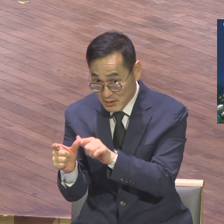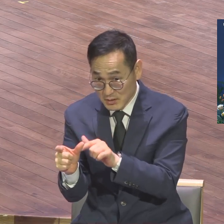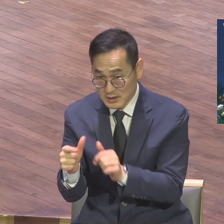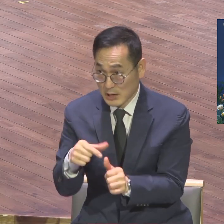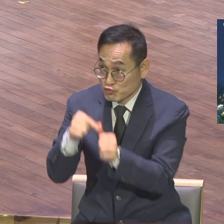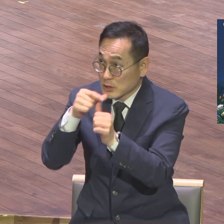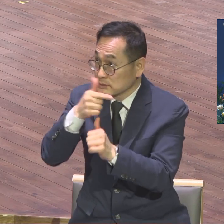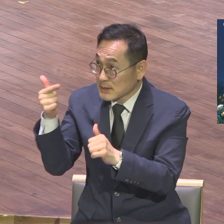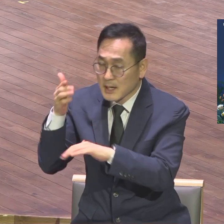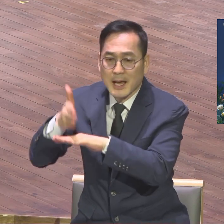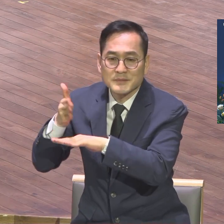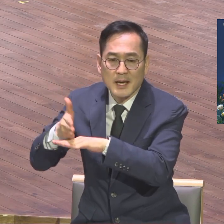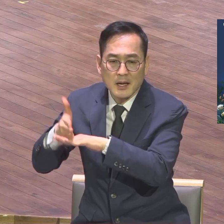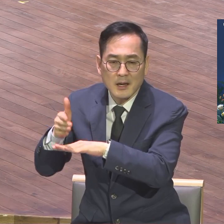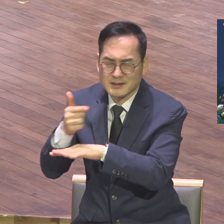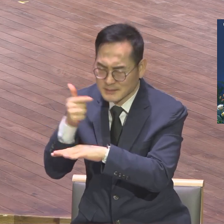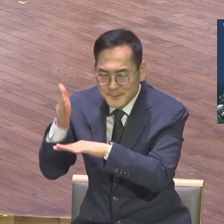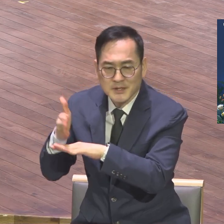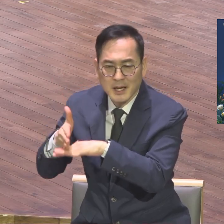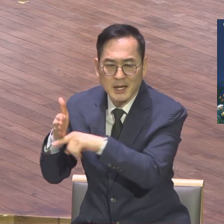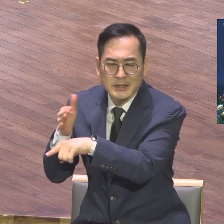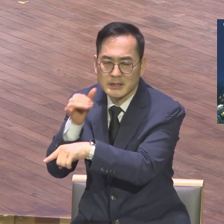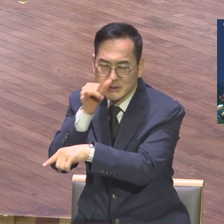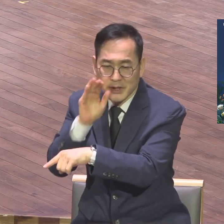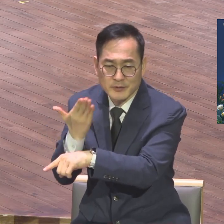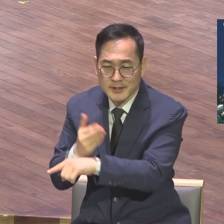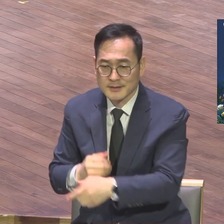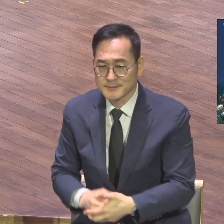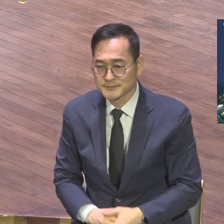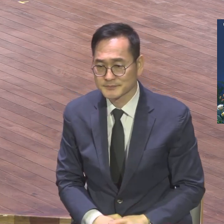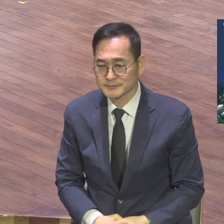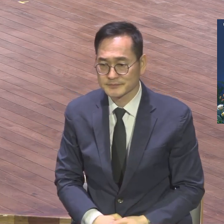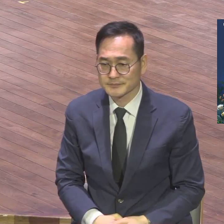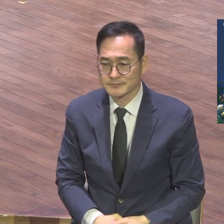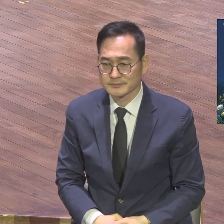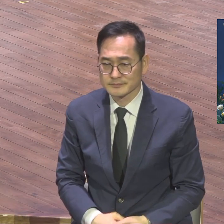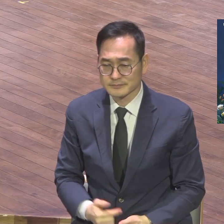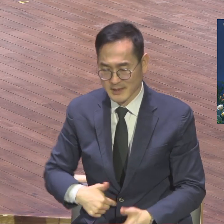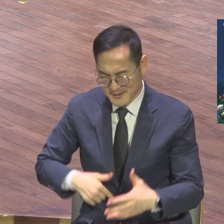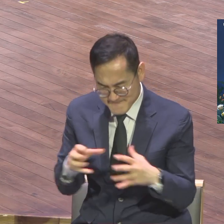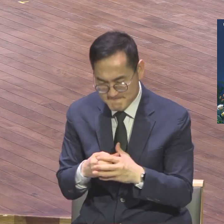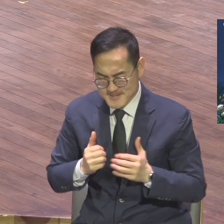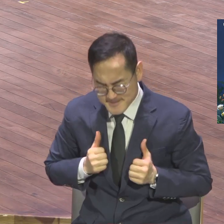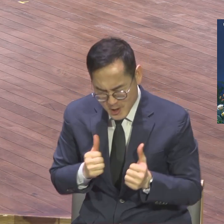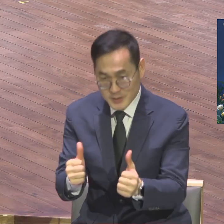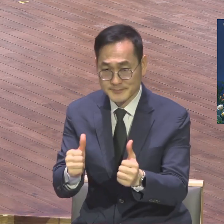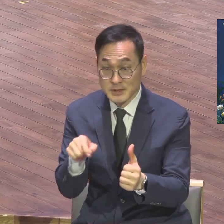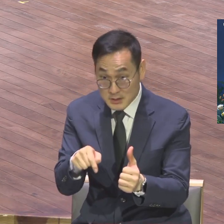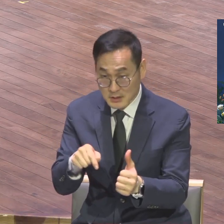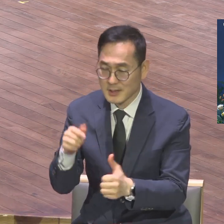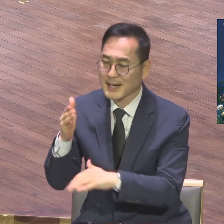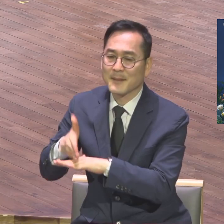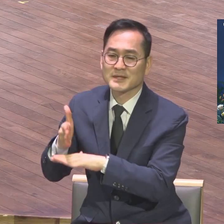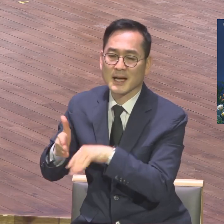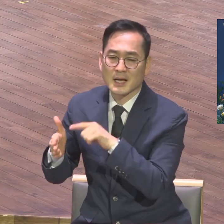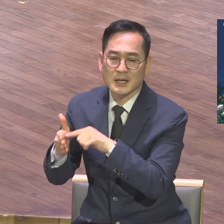일심전심 지속으로 할 수 있는 힘도 바로 이 구원의 감사 속에서 나와요. 하나님의 자녀로 구원받았다.